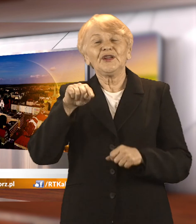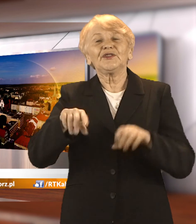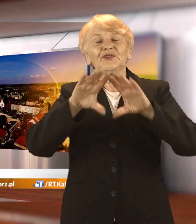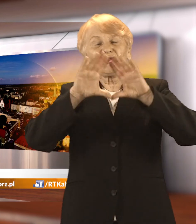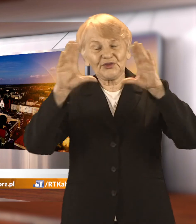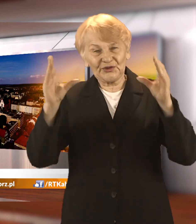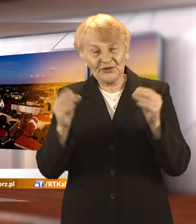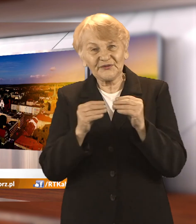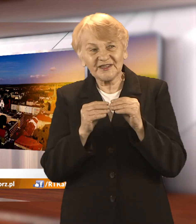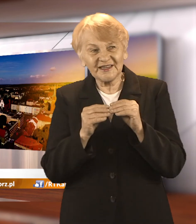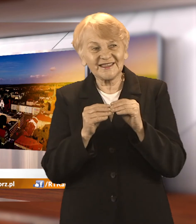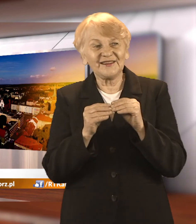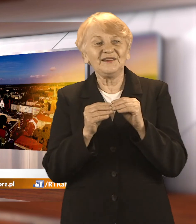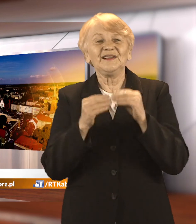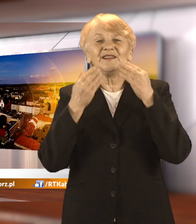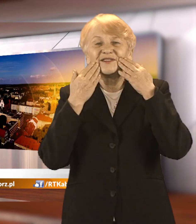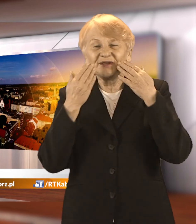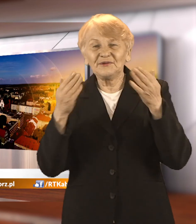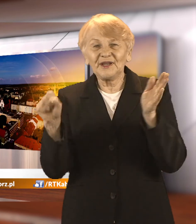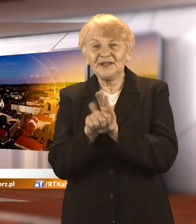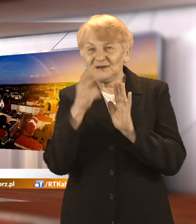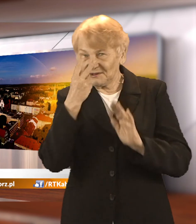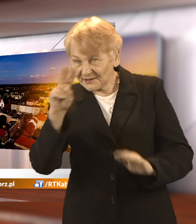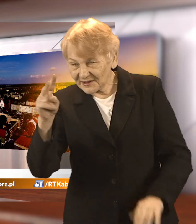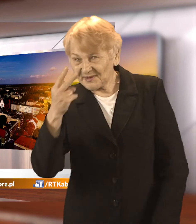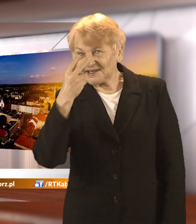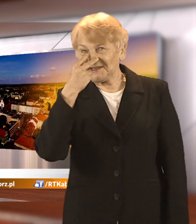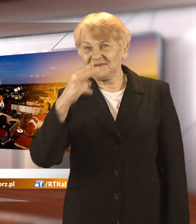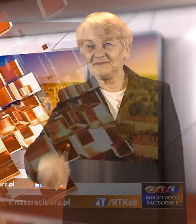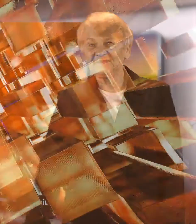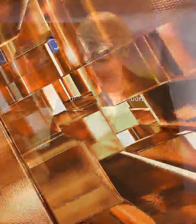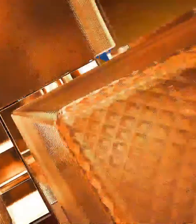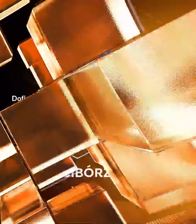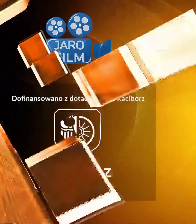To wszystko, co dla Państwa przygotowaliśmy. Dziękuję za uwagę i do zobaczenia.